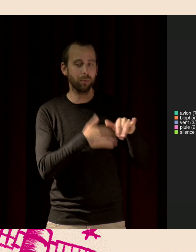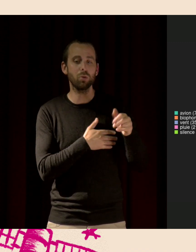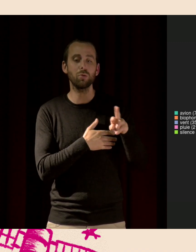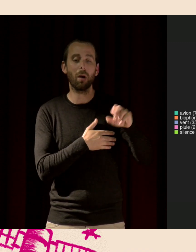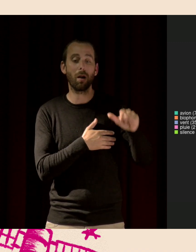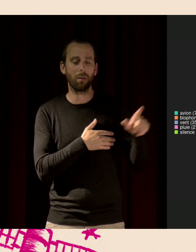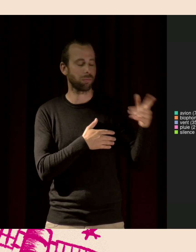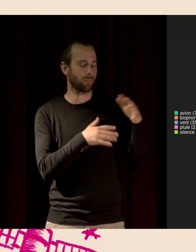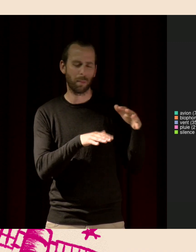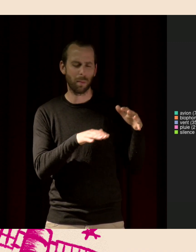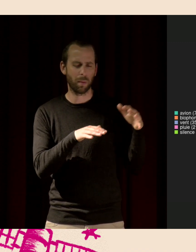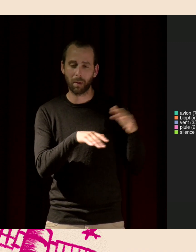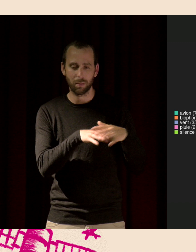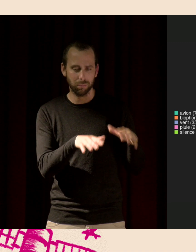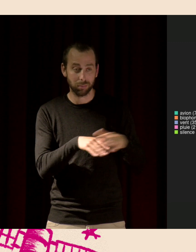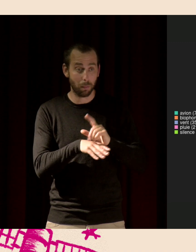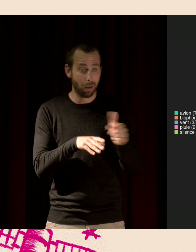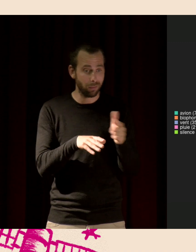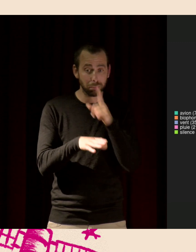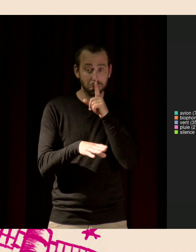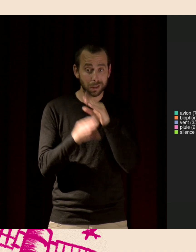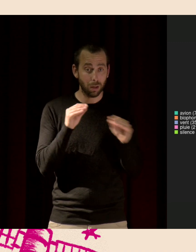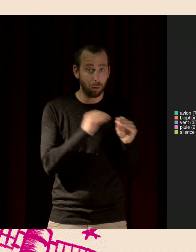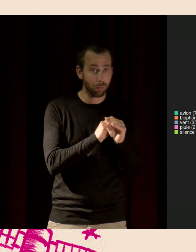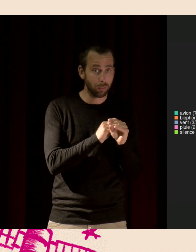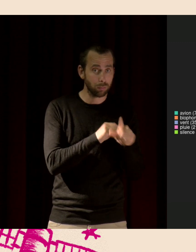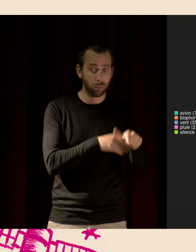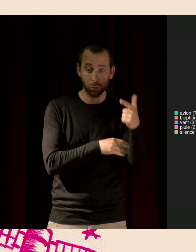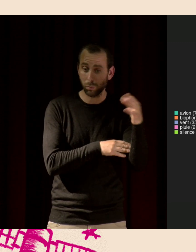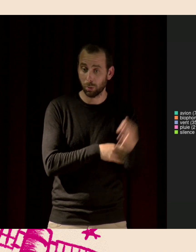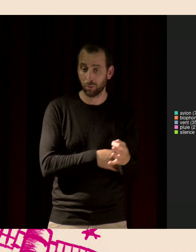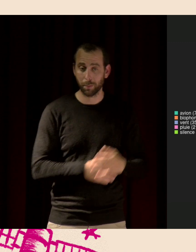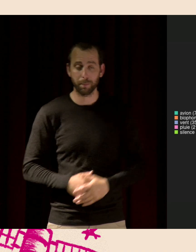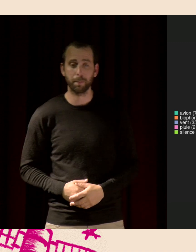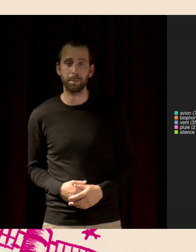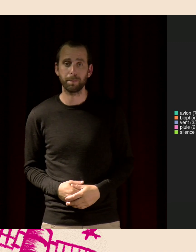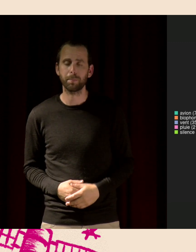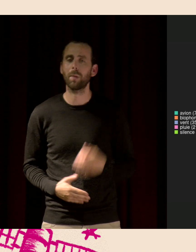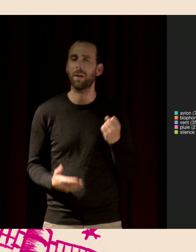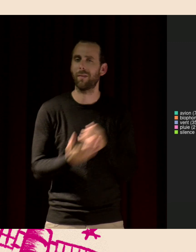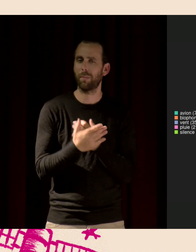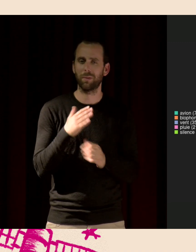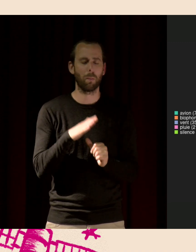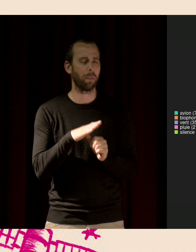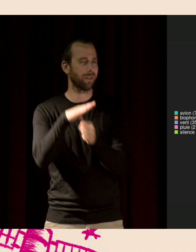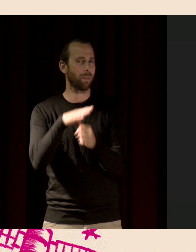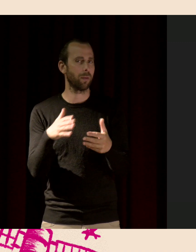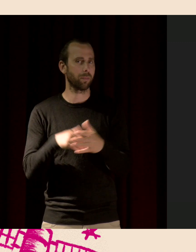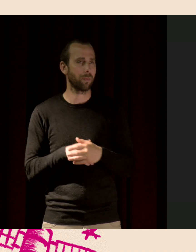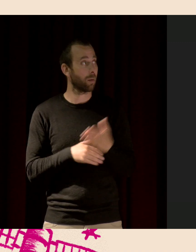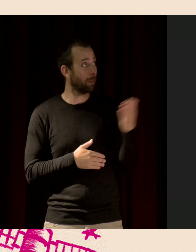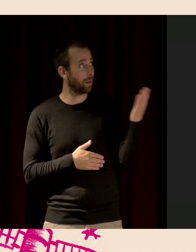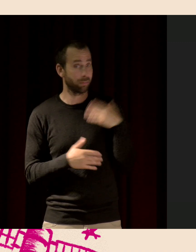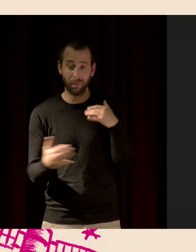après, ce qui reste, du silence, c'est que 12%. Mais l'information principale, c'est que finalement, ce paysage est